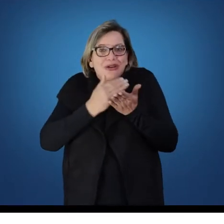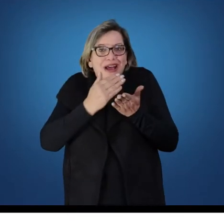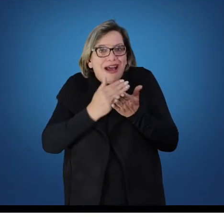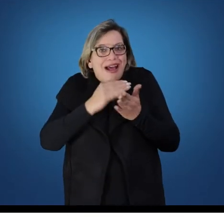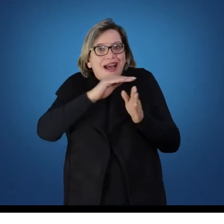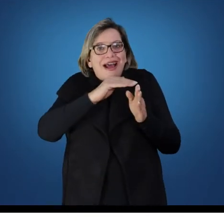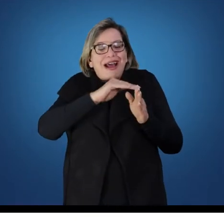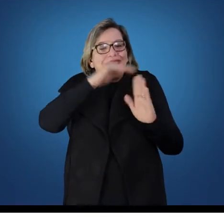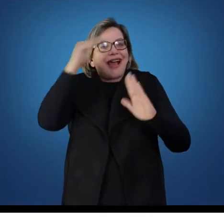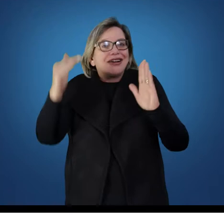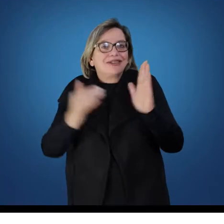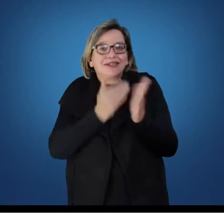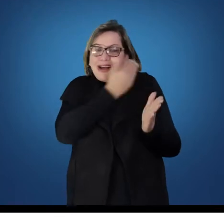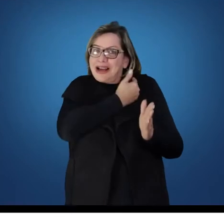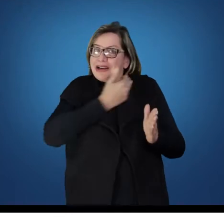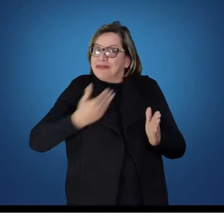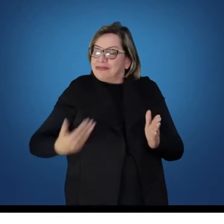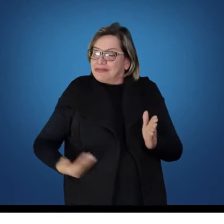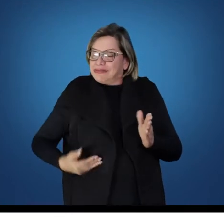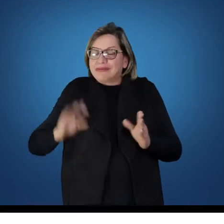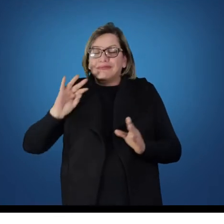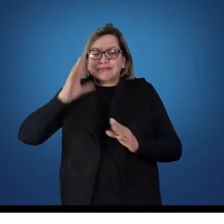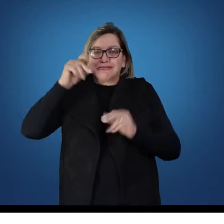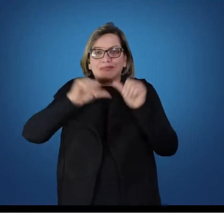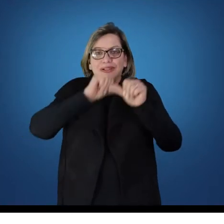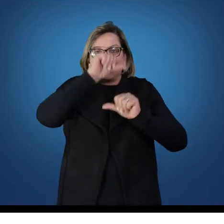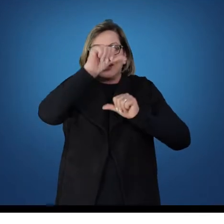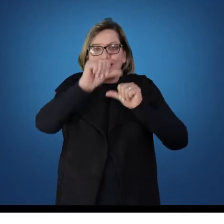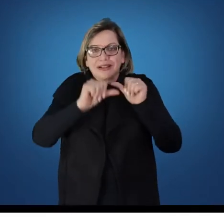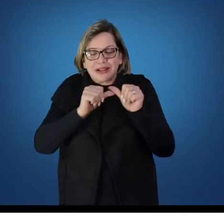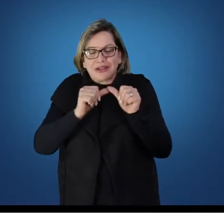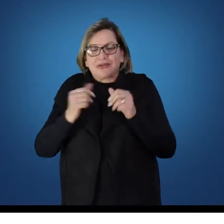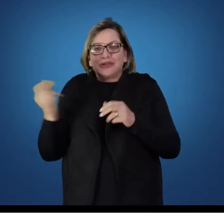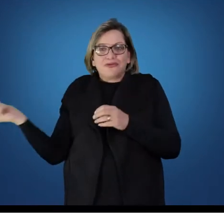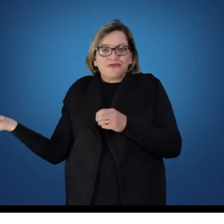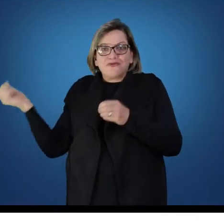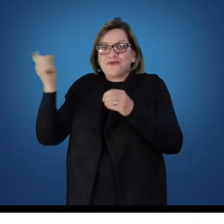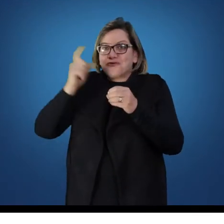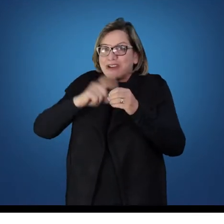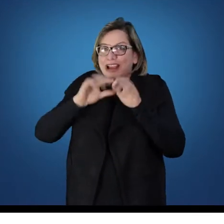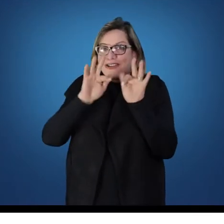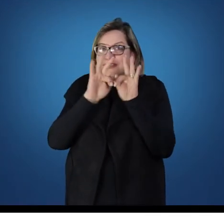com algumas modificações. Dentre elas, com a vinda da Família Real, no ano de 1807,